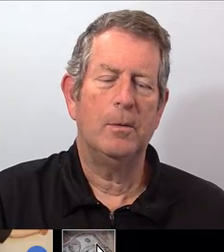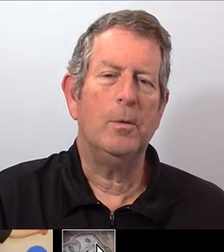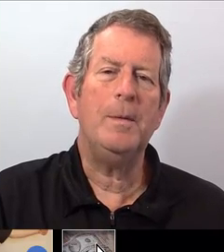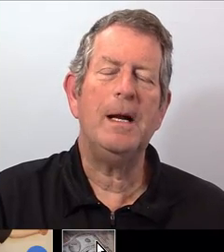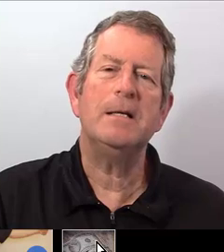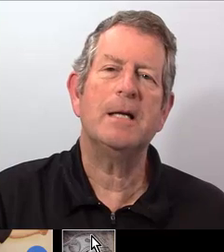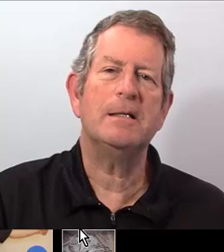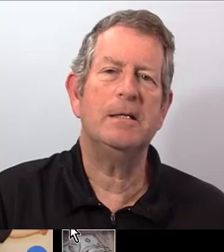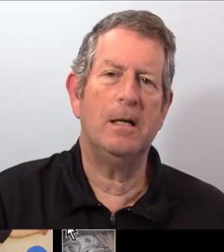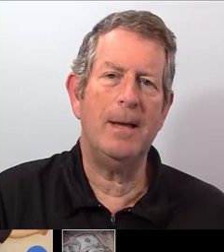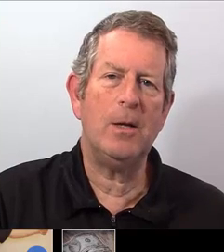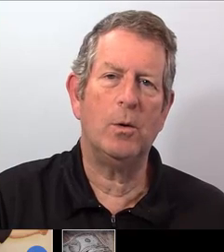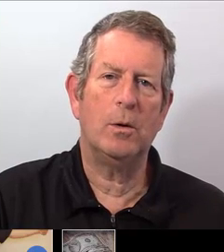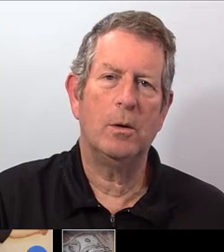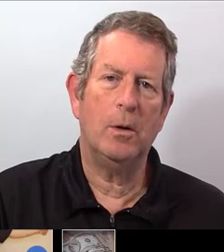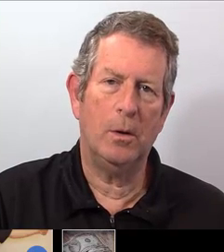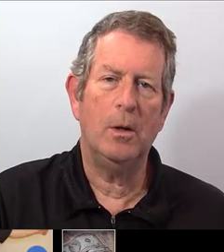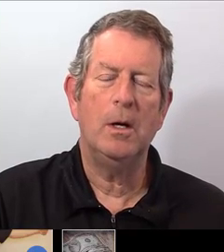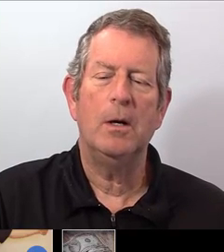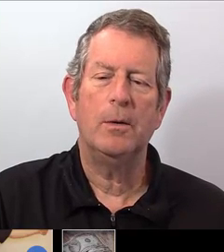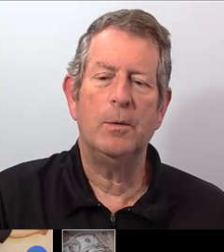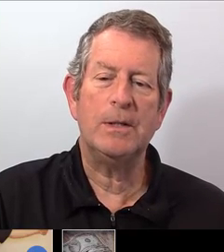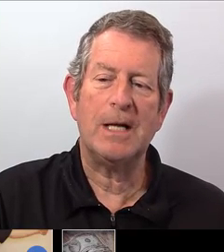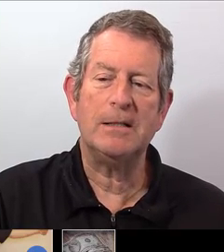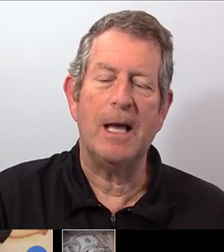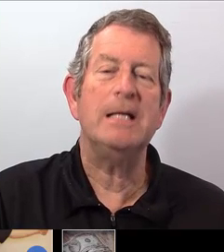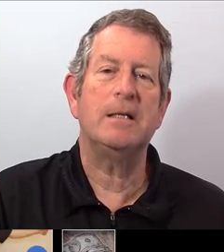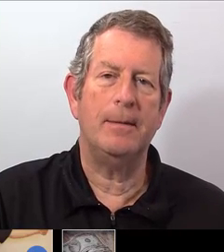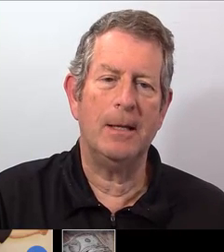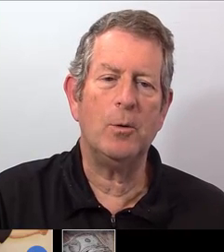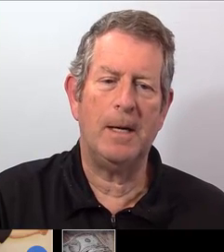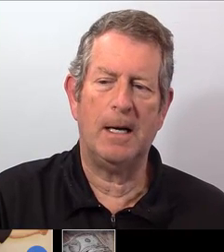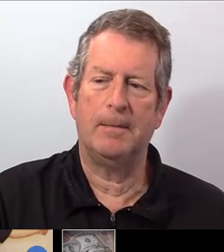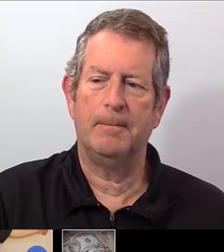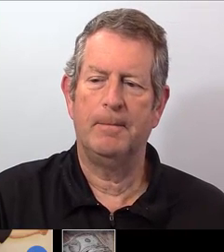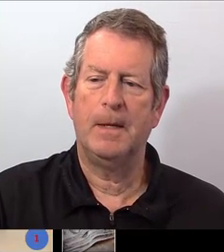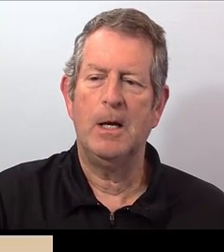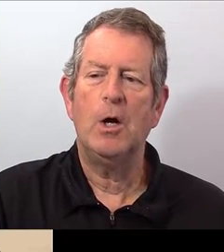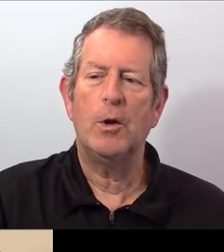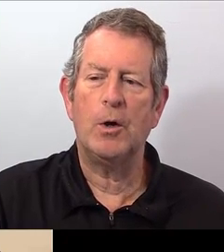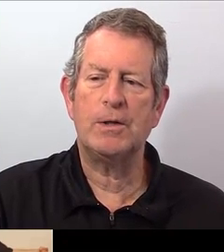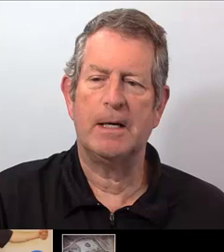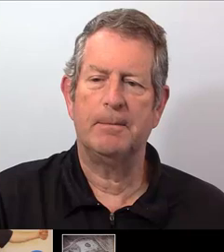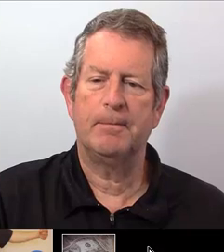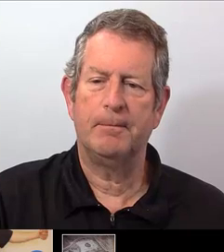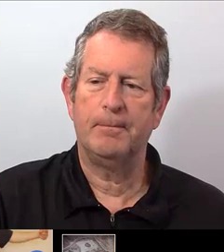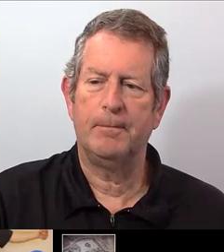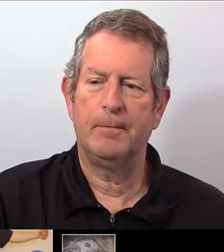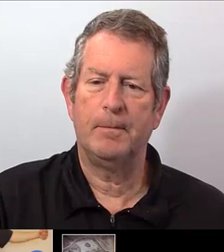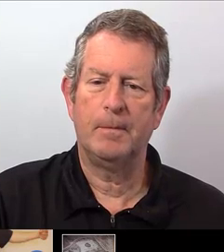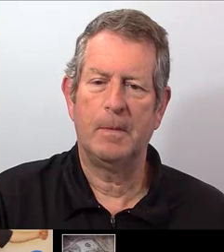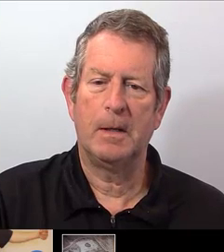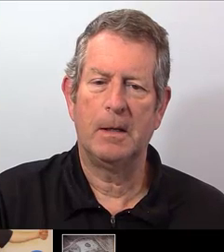¿No me la estás escribiendo? O no estás escribiéndomela. 12.